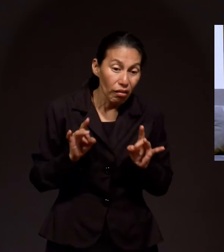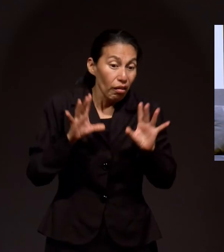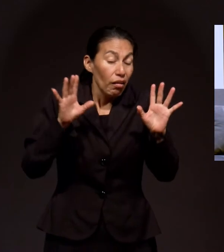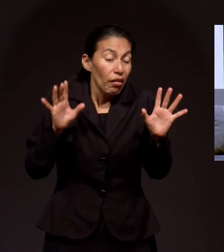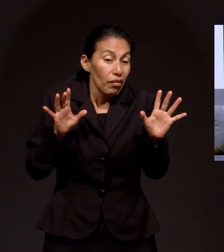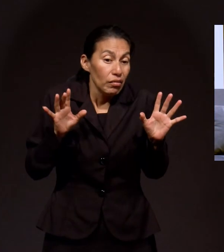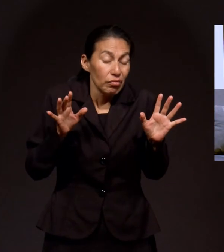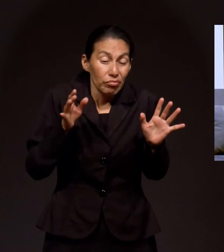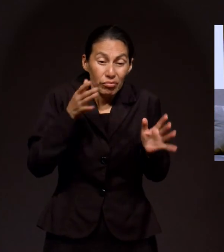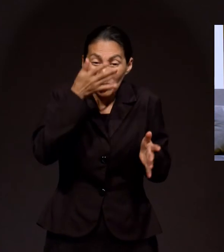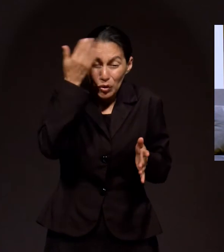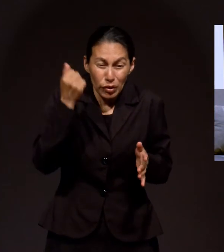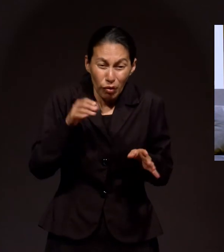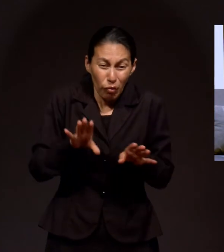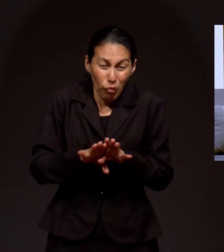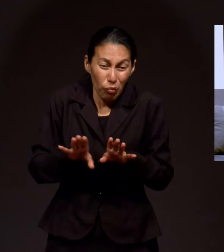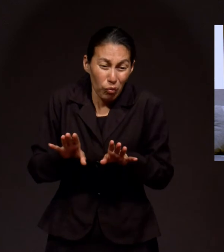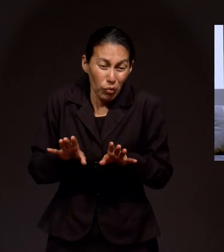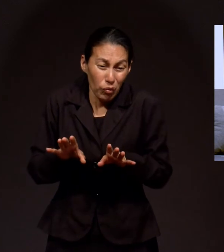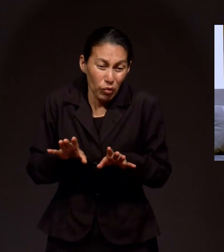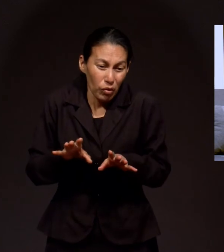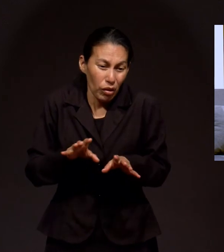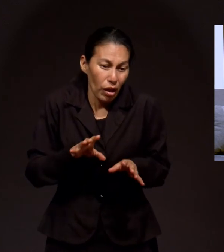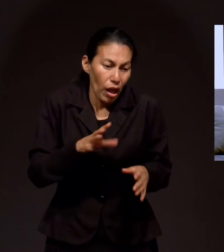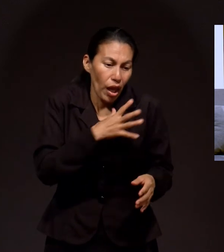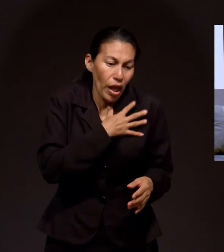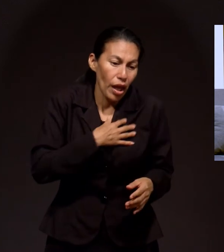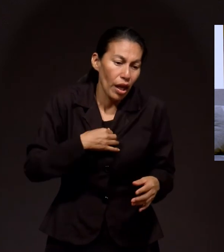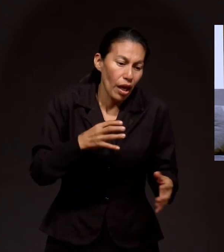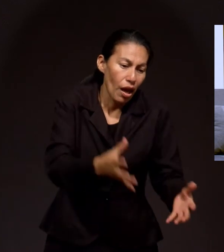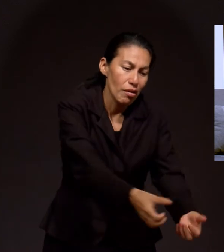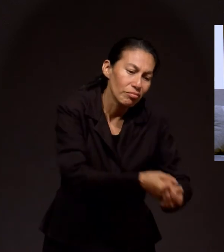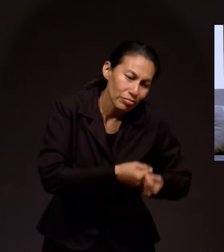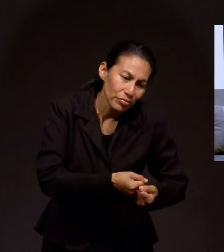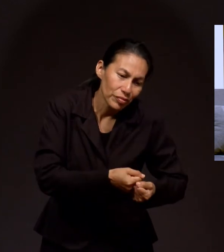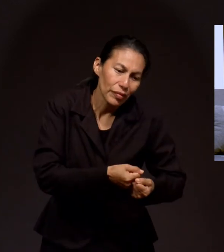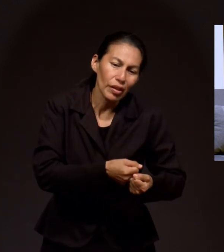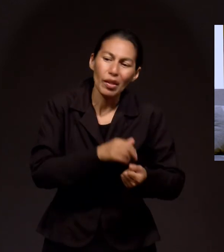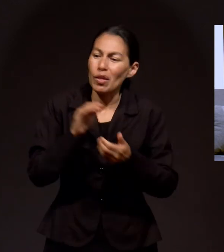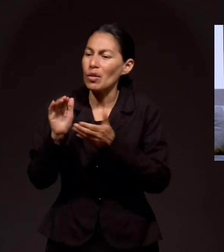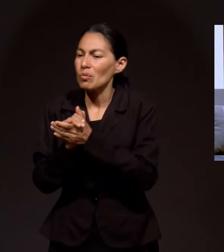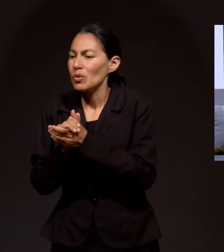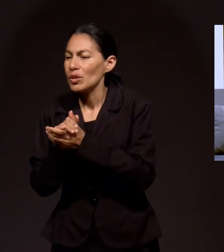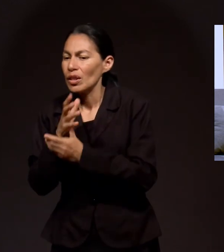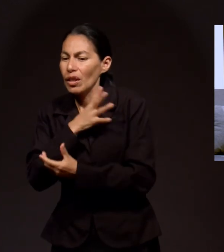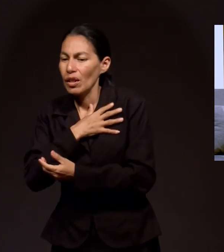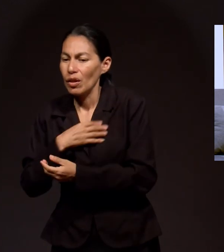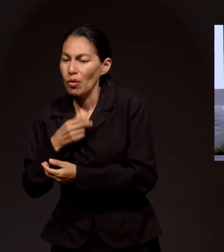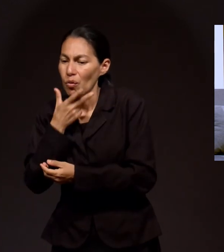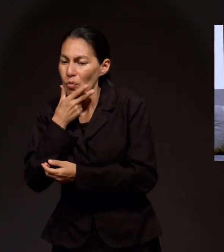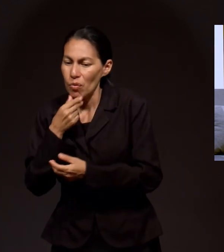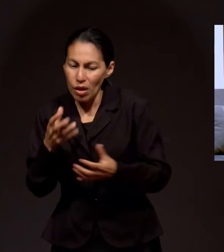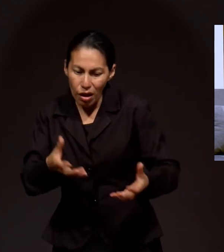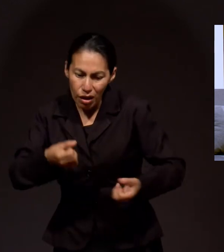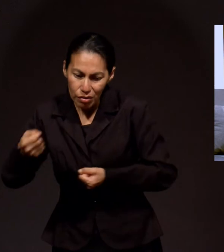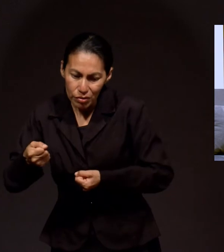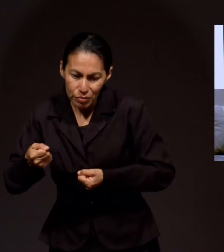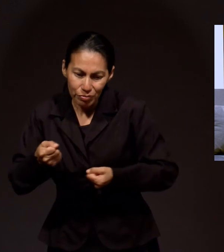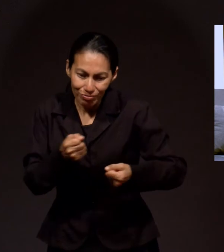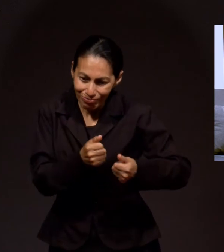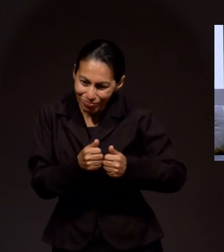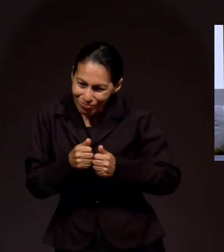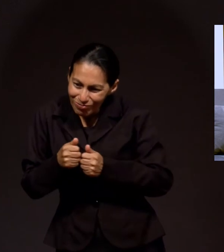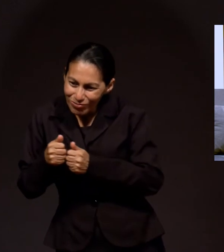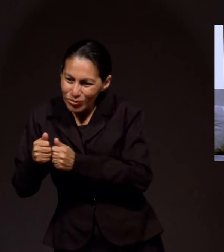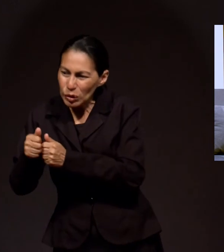Dios es tan grande, no sé cómo logré agarrar a mi hija y mi esposa agarró a mi hijo y logramos arrastrarnos hasta un